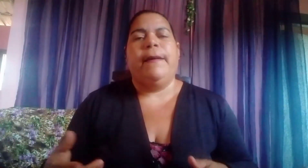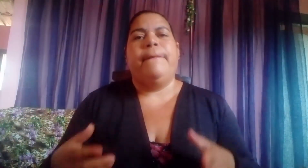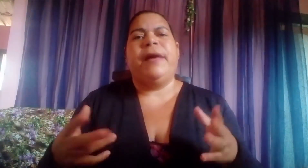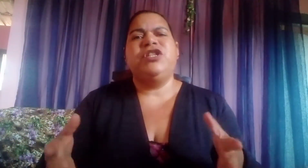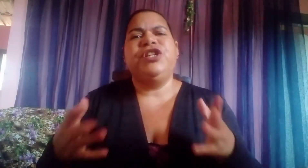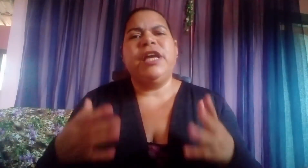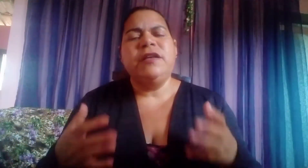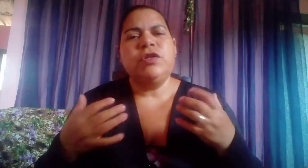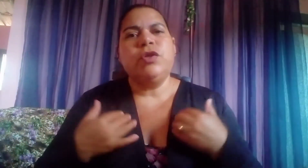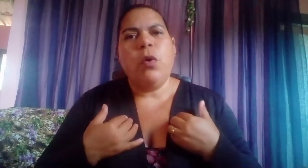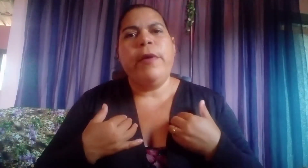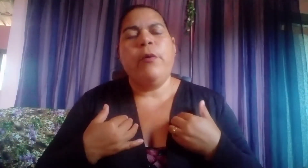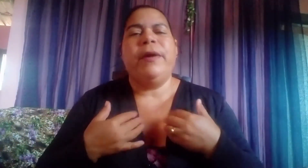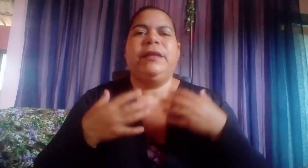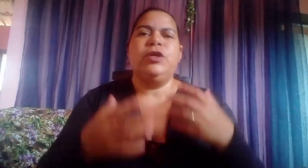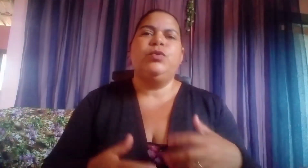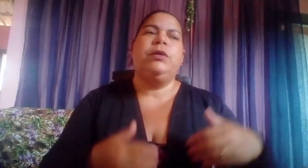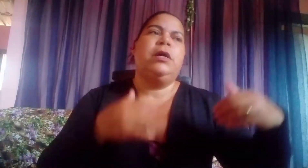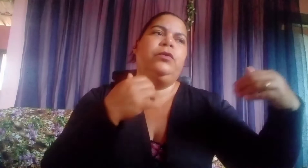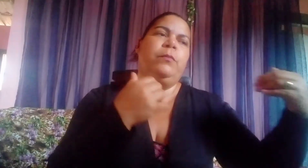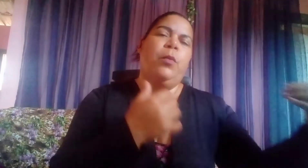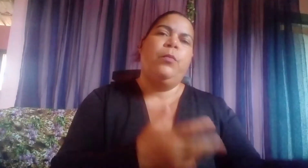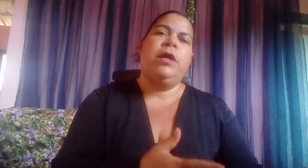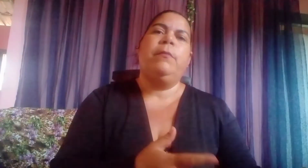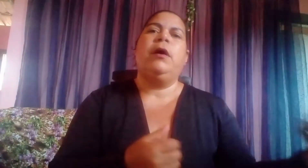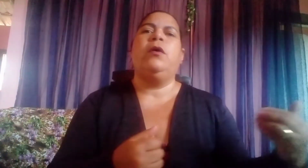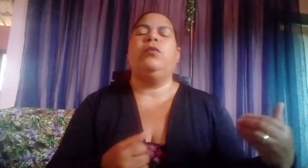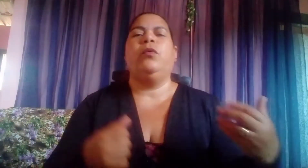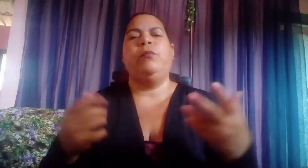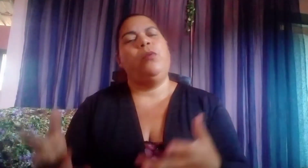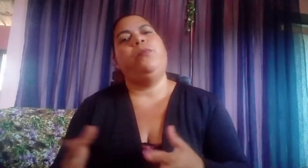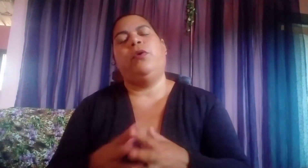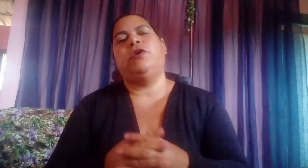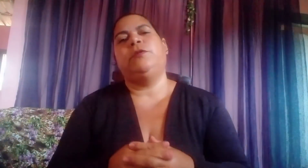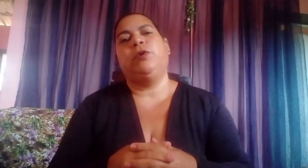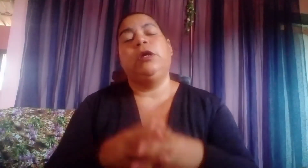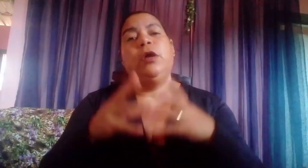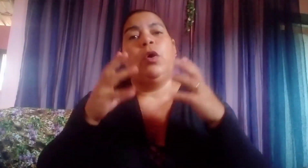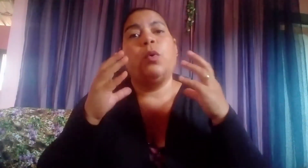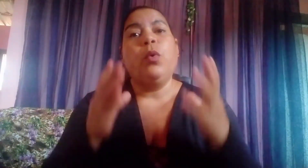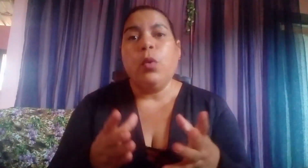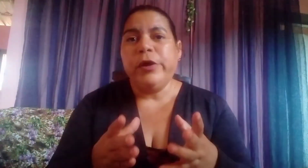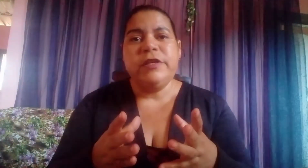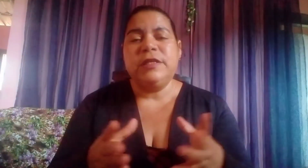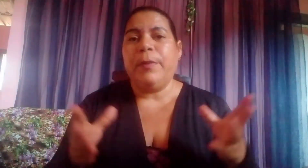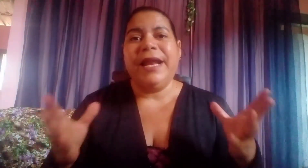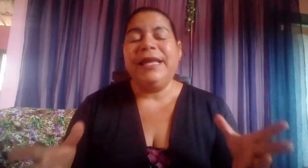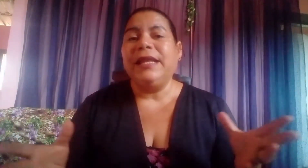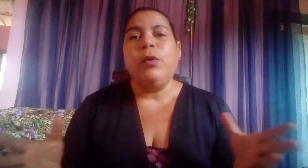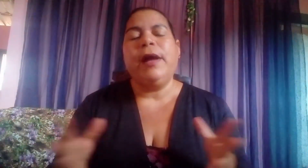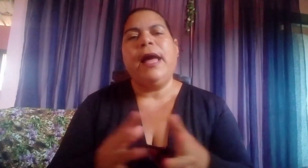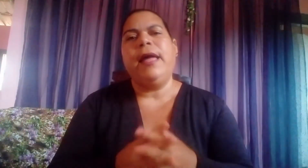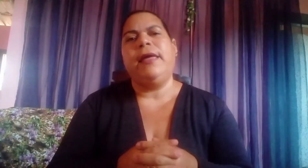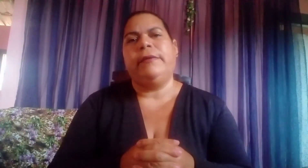Mas quem sou eu para estar julgando. Meu irmão. Meu próximo. Cuide-se para que não caia.